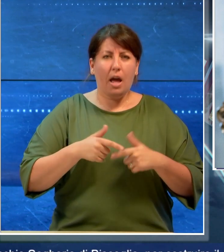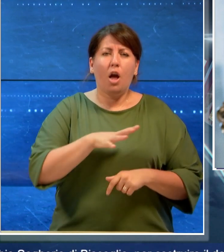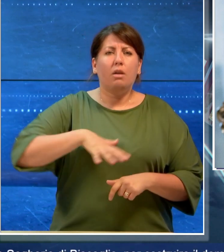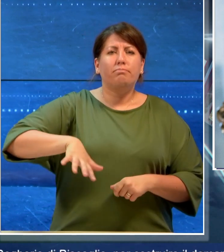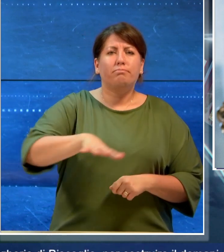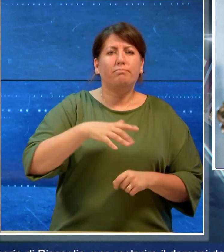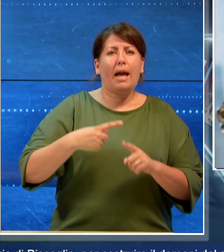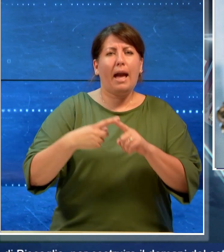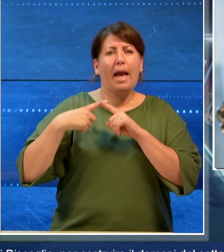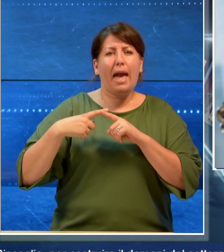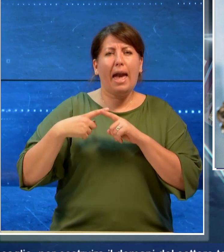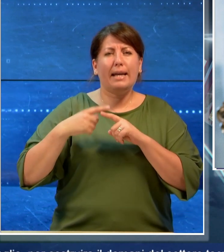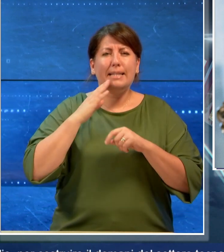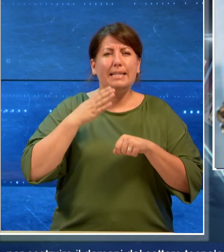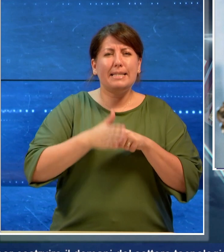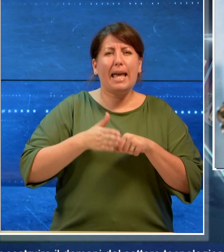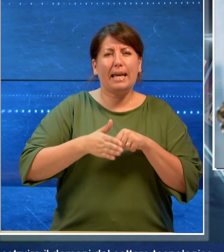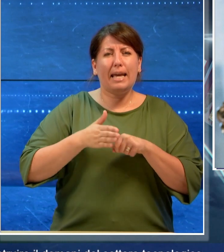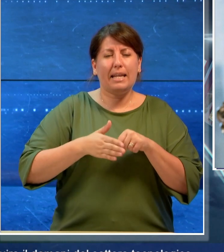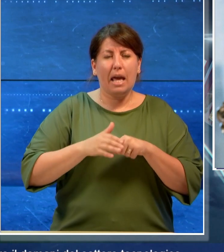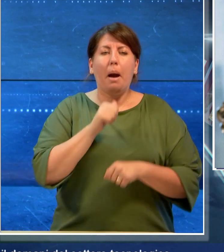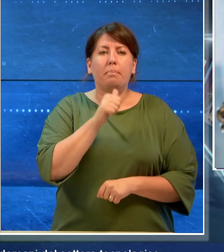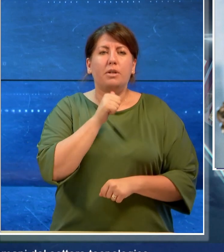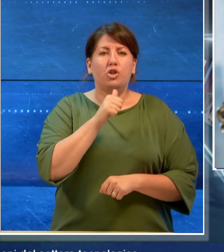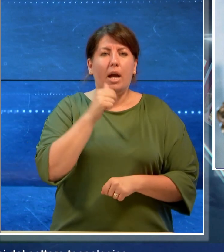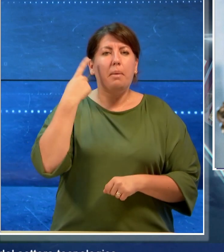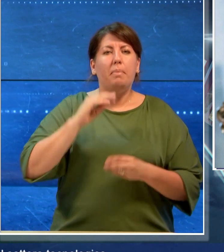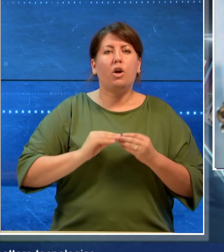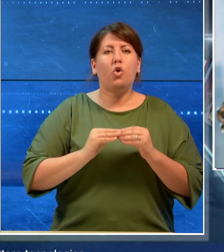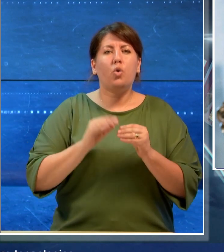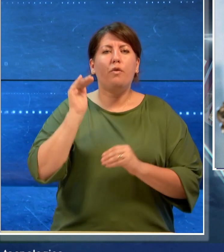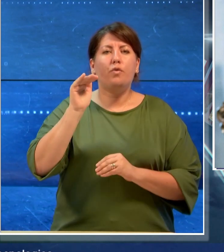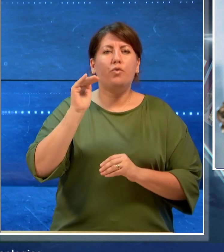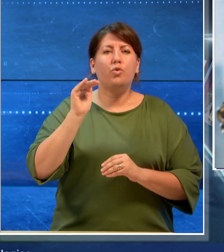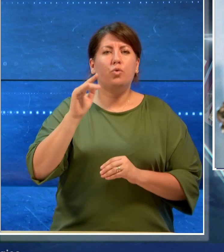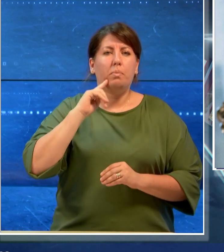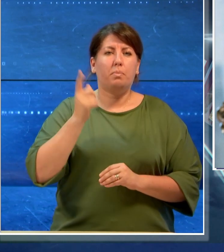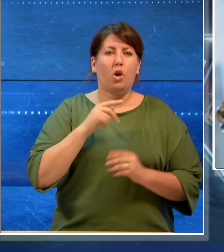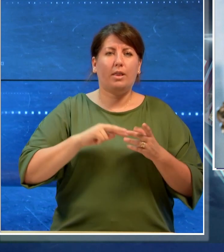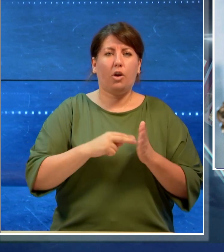Biceglie per costruire il domani del settore tecnologico.